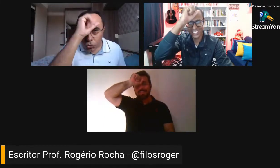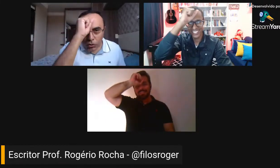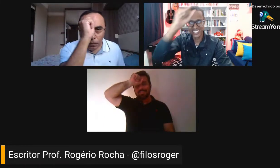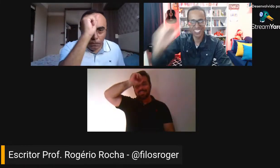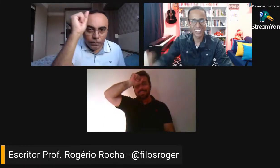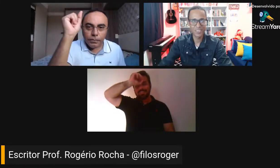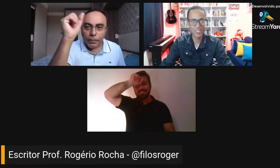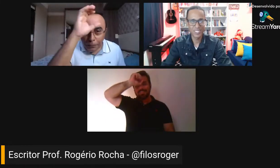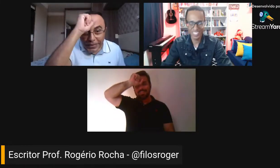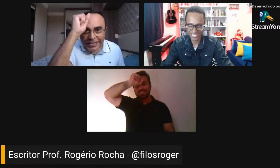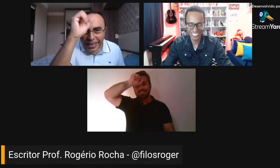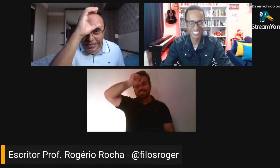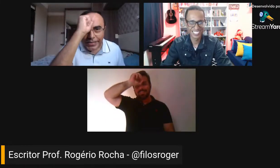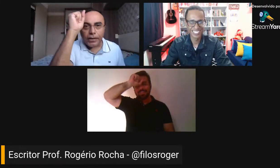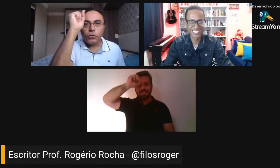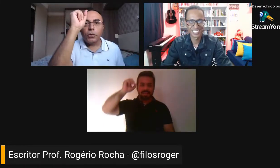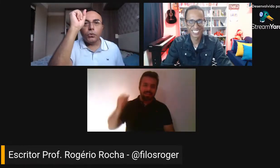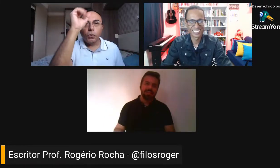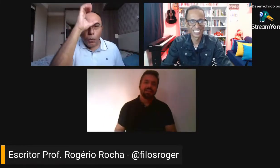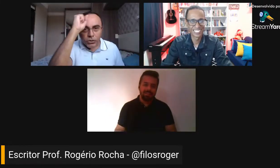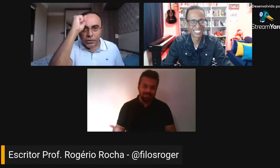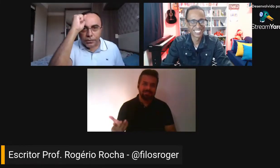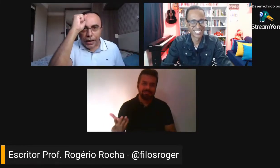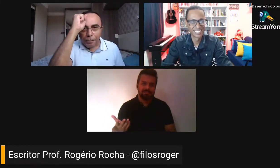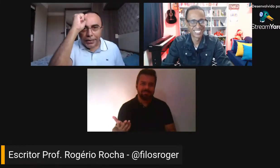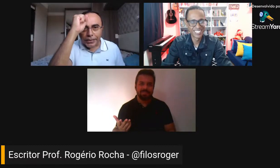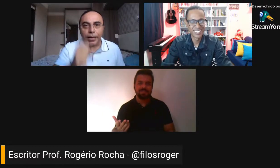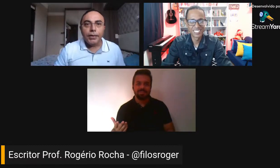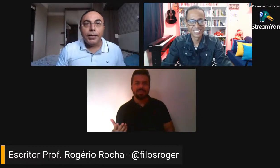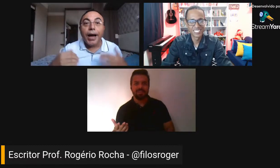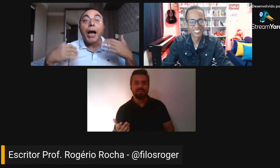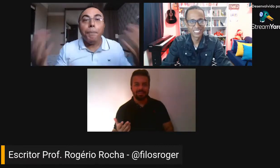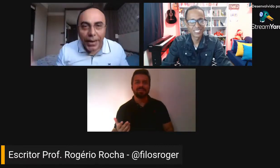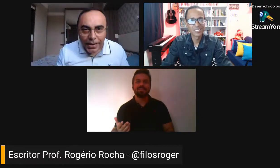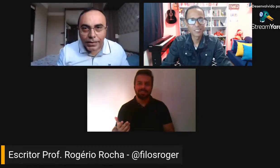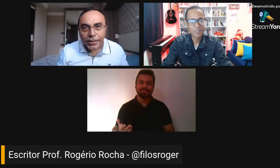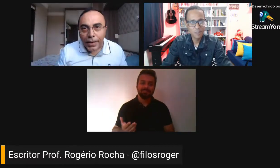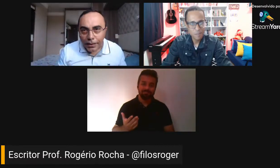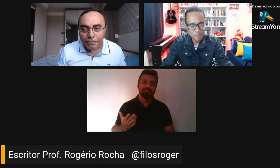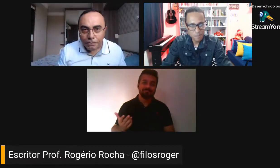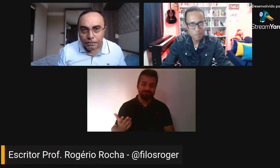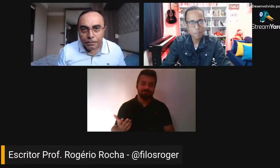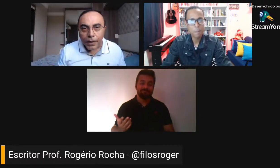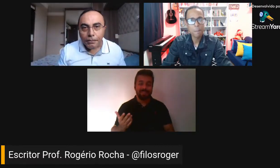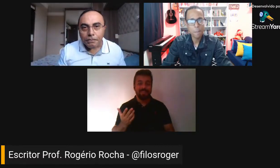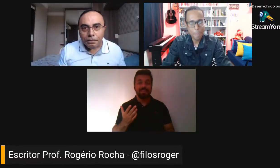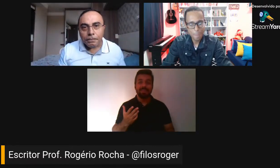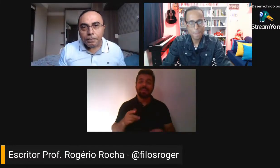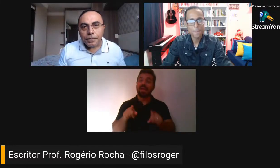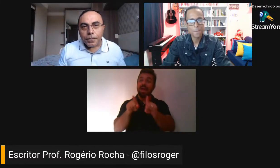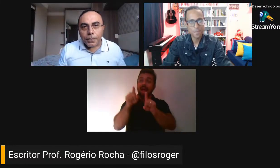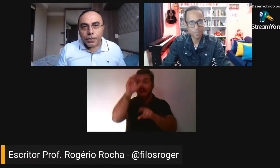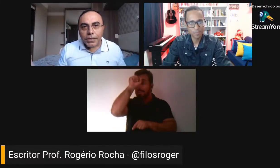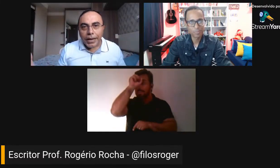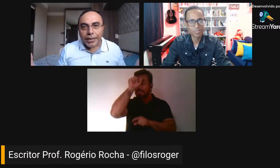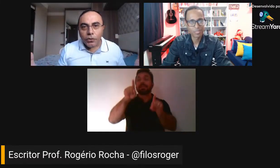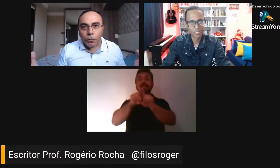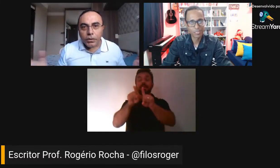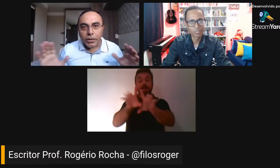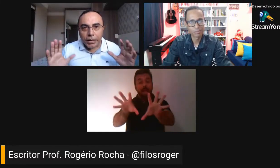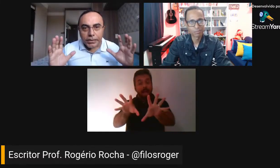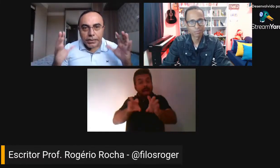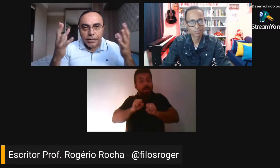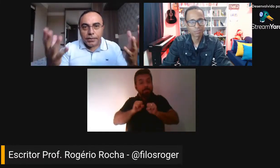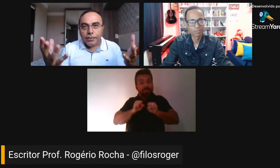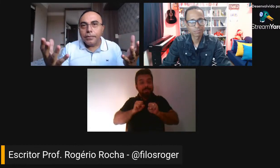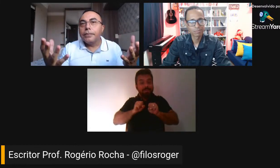Aprender. Será que o leitor não pode aprender? E aprender, será que ele